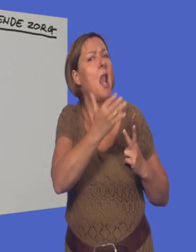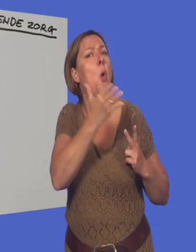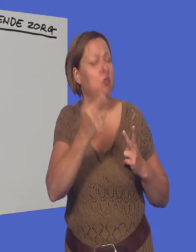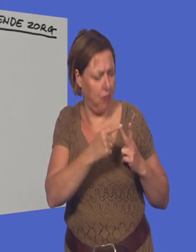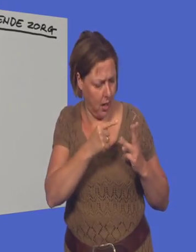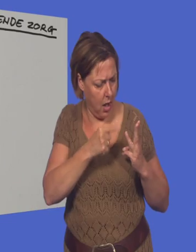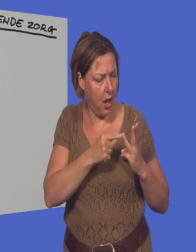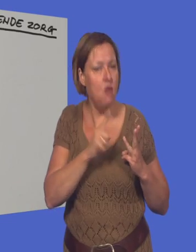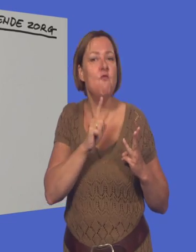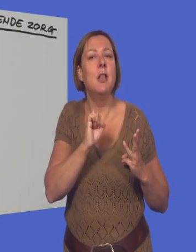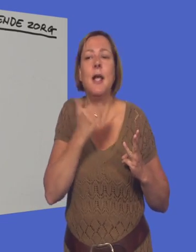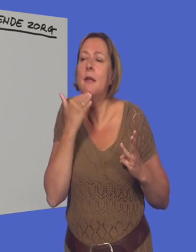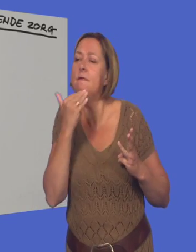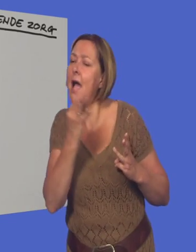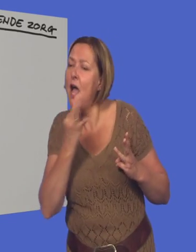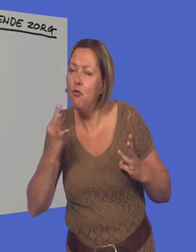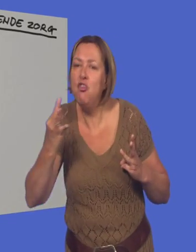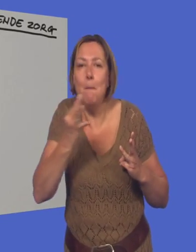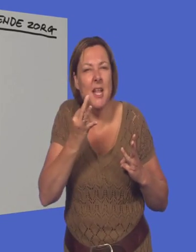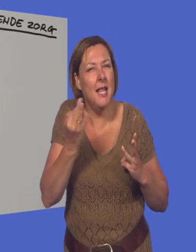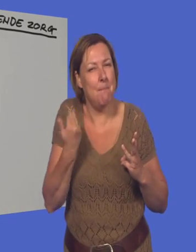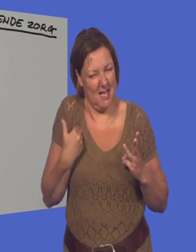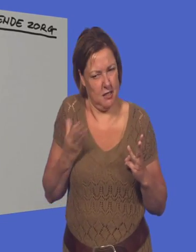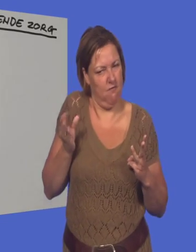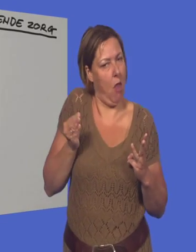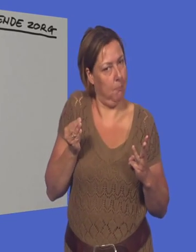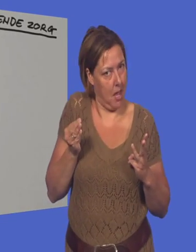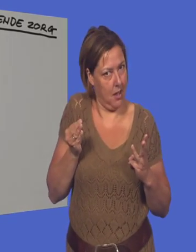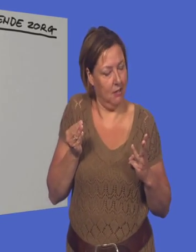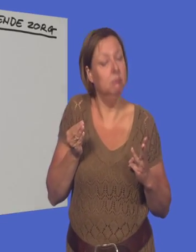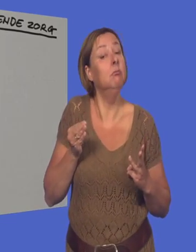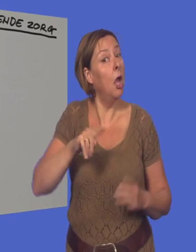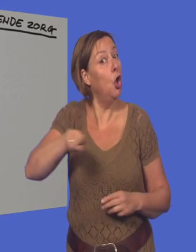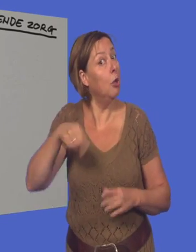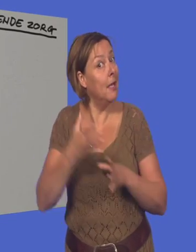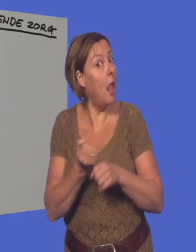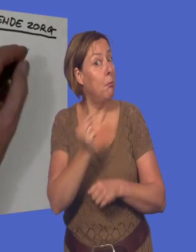wat kan ik vragen aan mijn familie en aan mensen uit mijn omgeving? Daarmee kan de gemeente helpen.